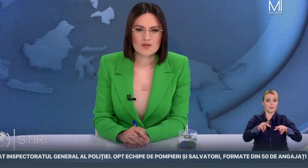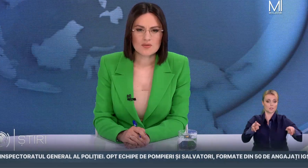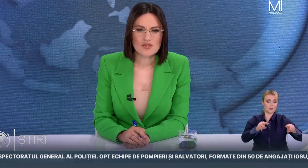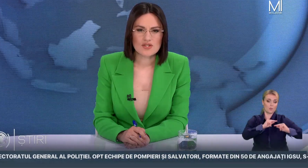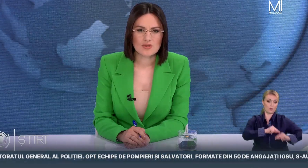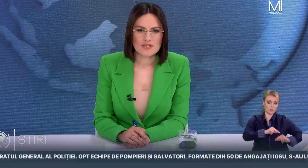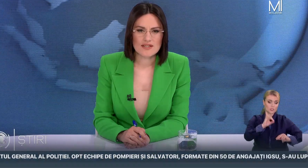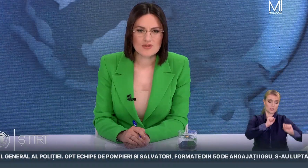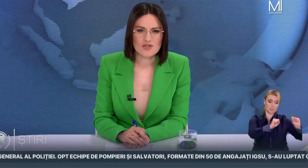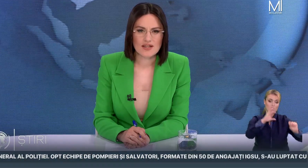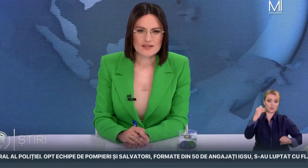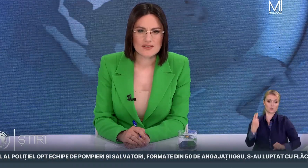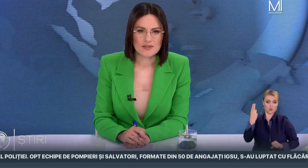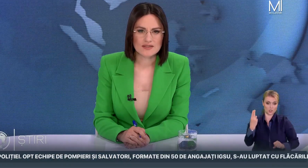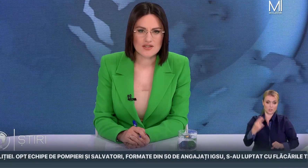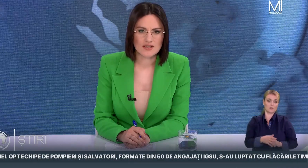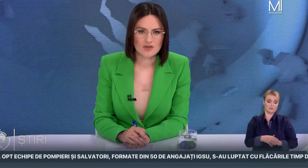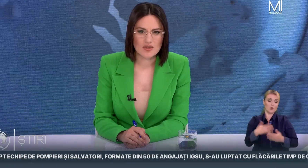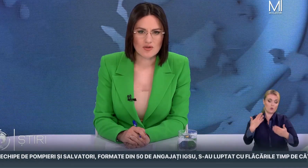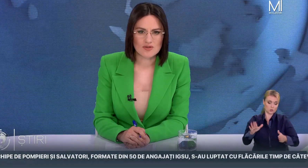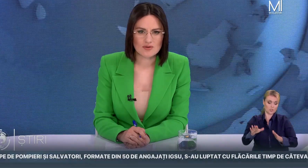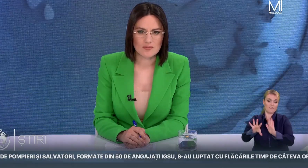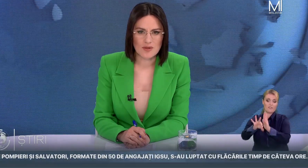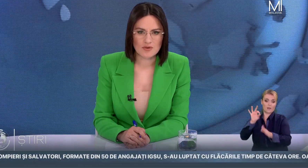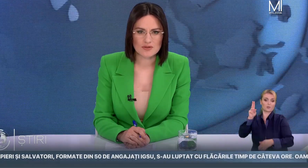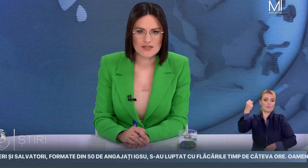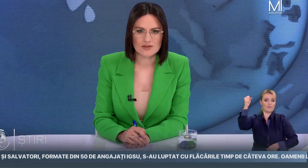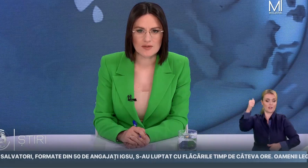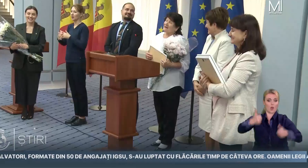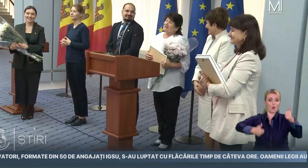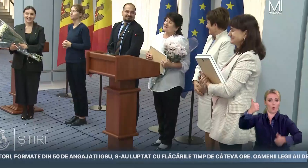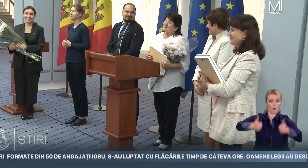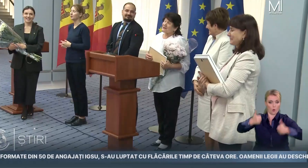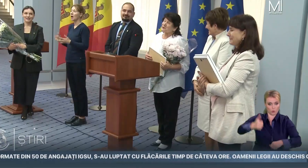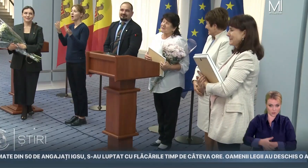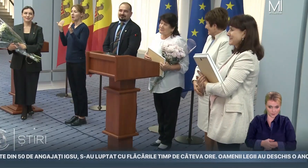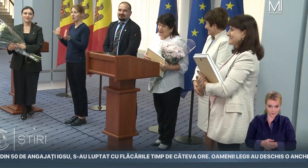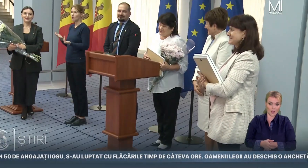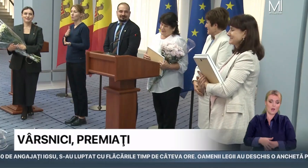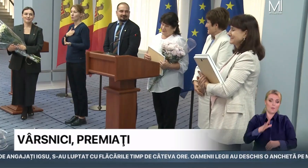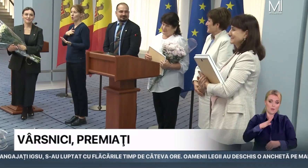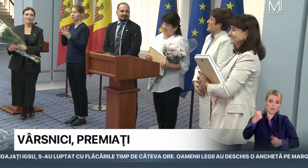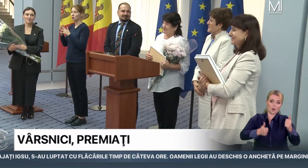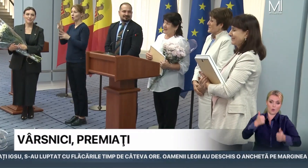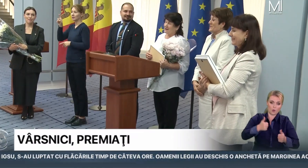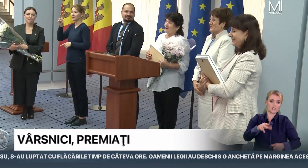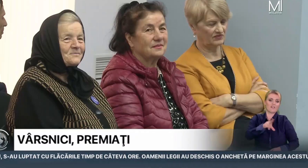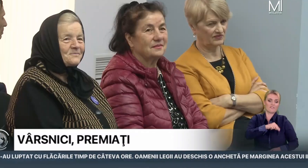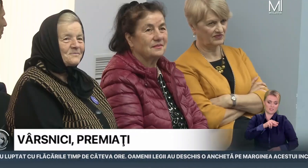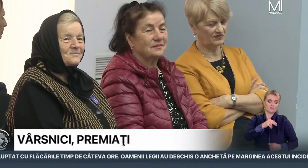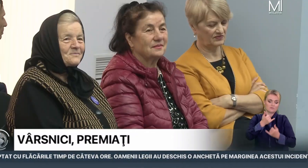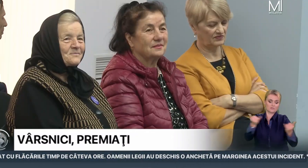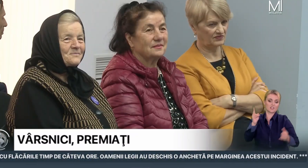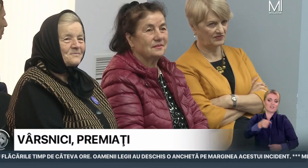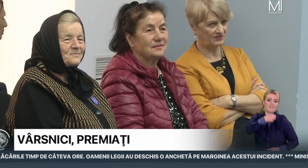Ministerul Muncii și Protecției Sociale a desemnat câștigătorii concursului Premiului Național pentru Vârstnici pentru o viață activă la orice vârstă.